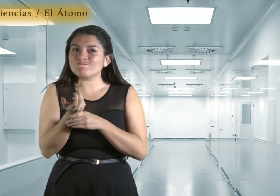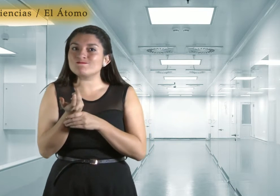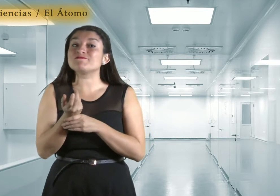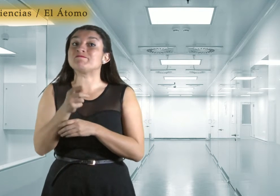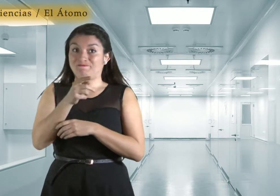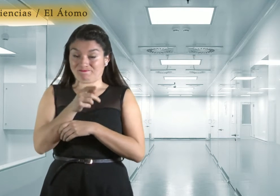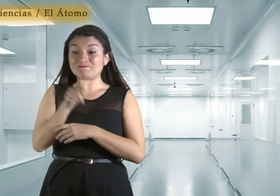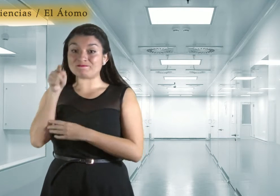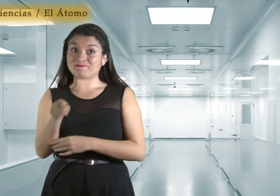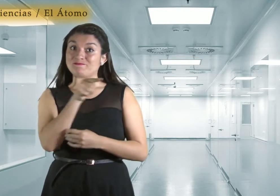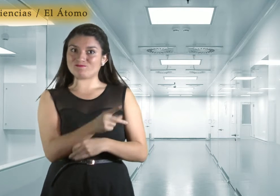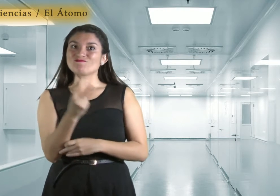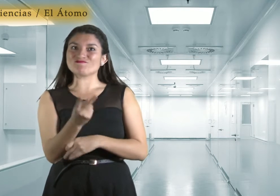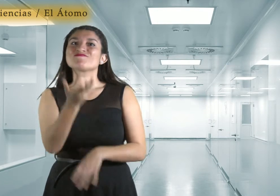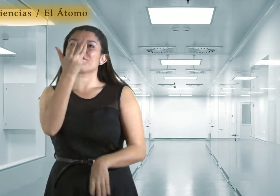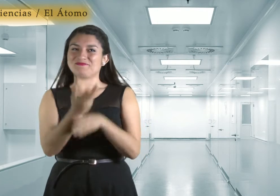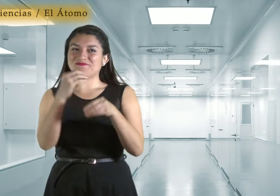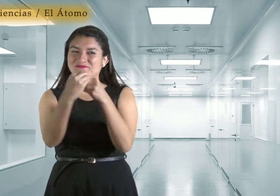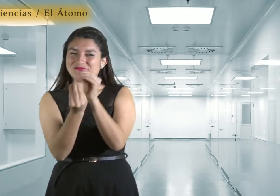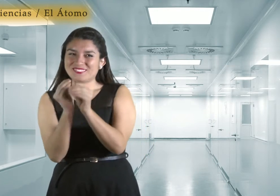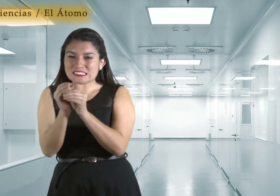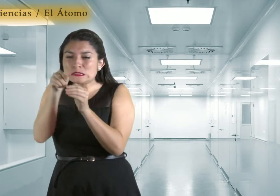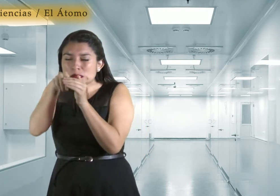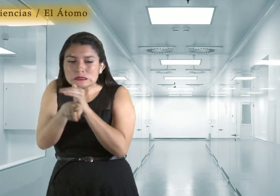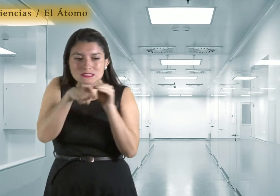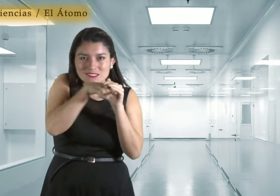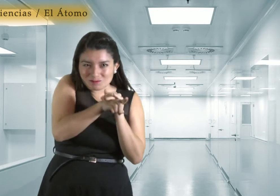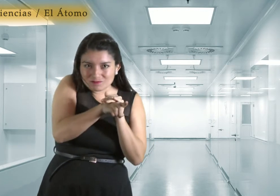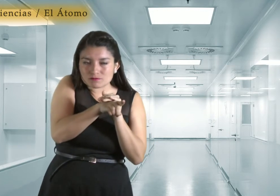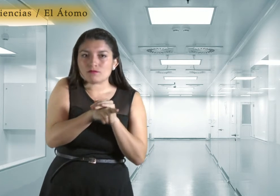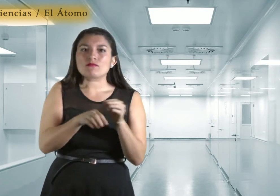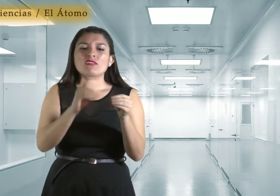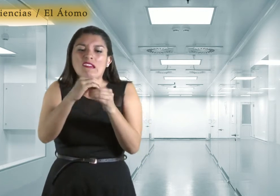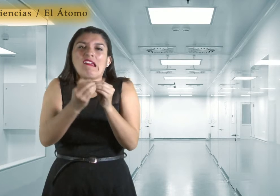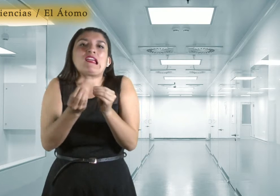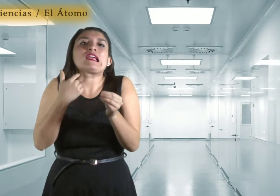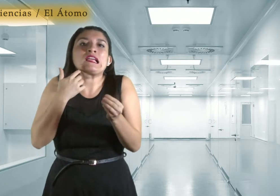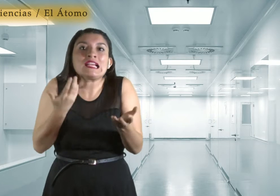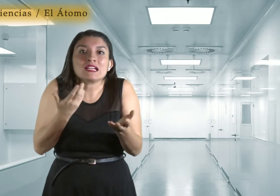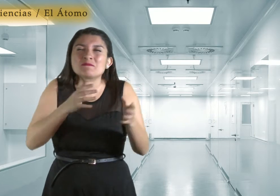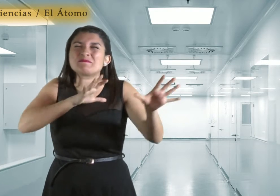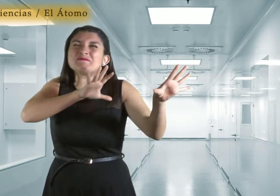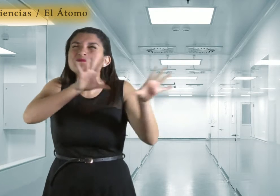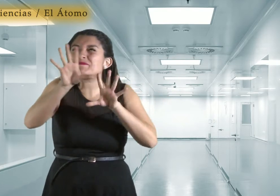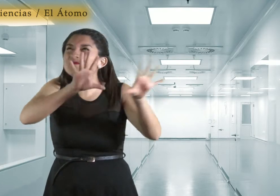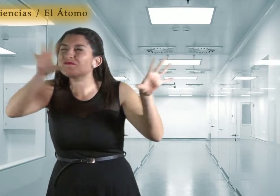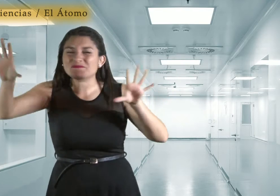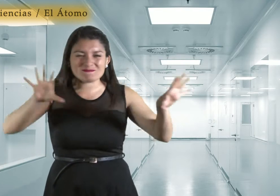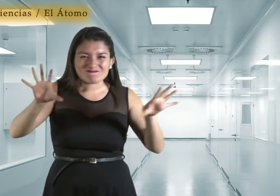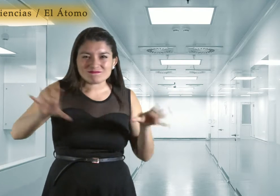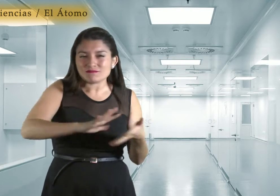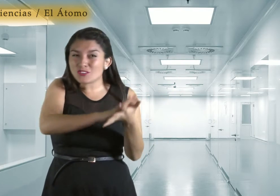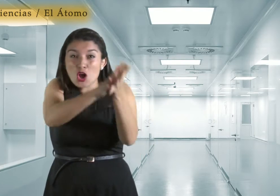Estas son las unidades más pequeñas de toda la materia. Incluso una célula está formada por millones de átomos.